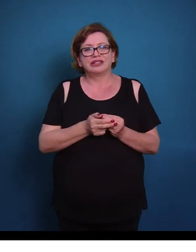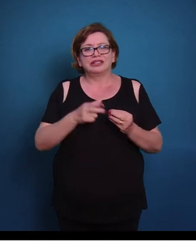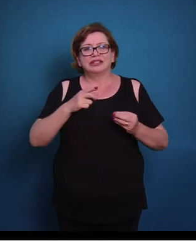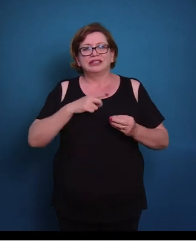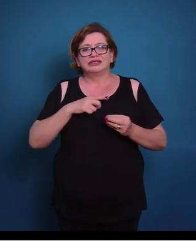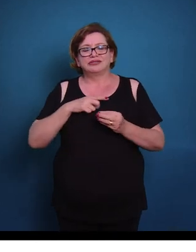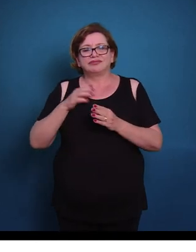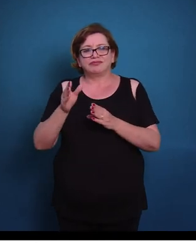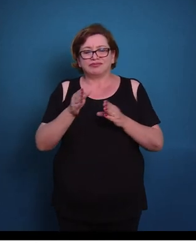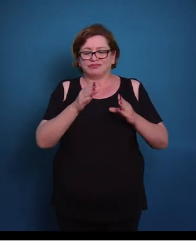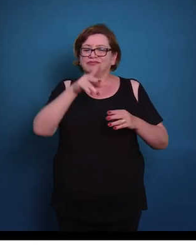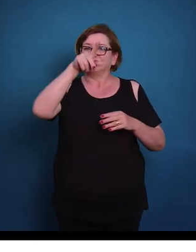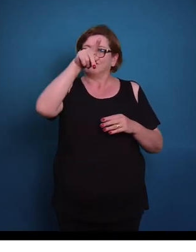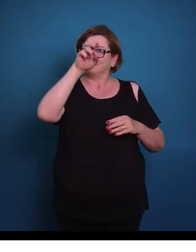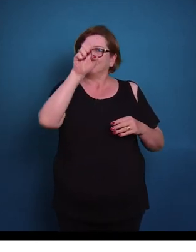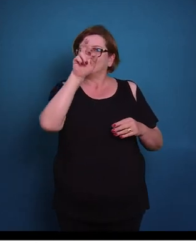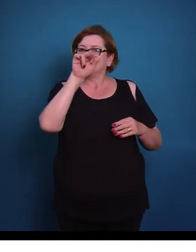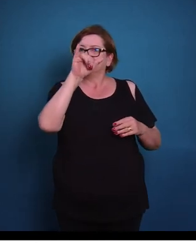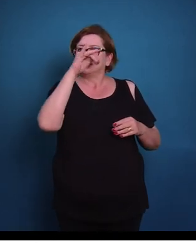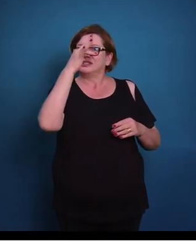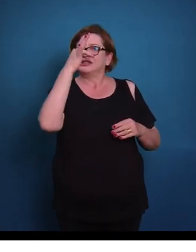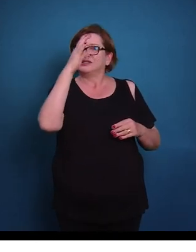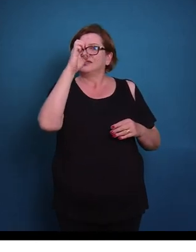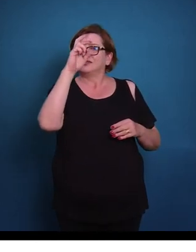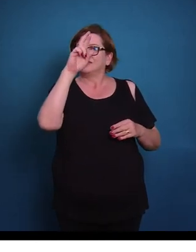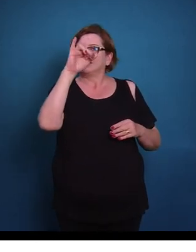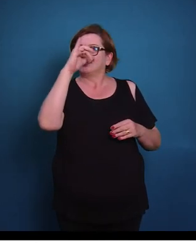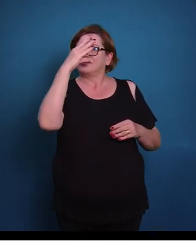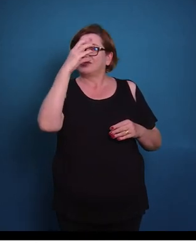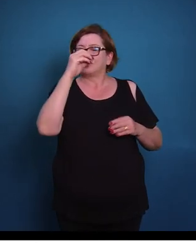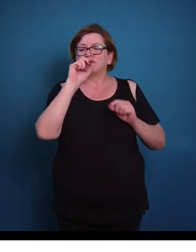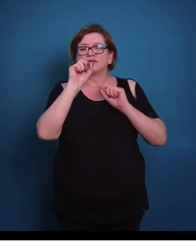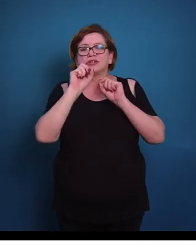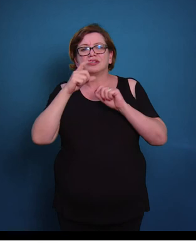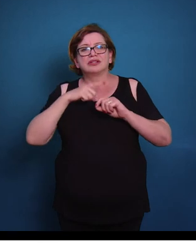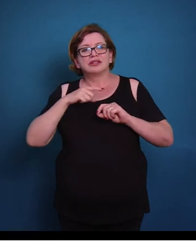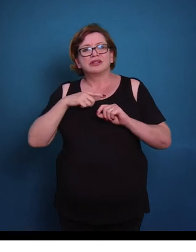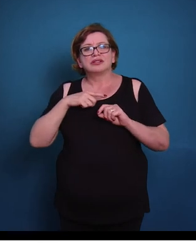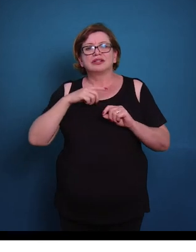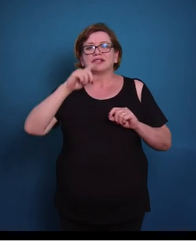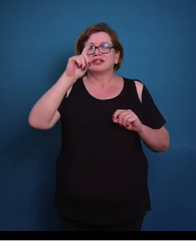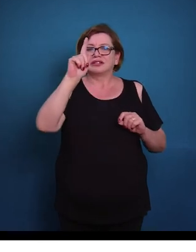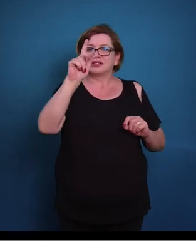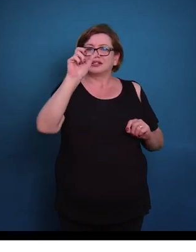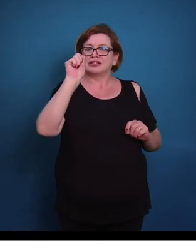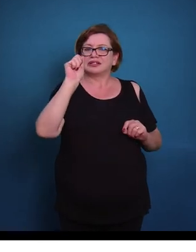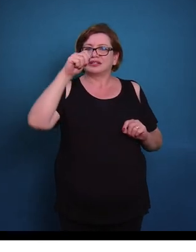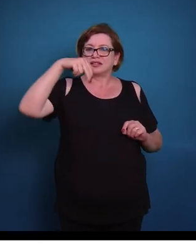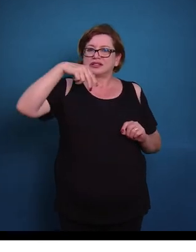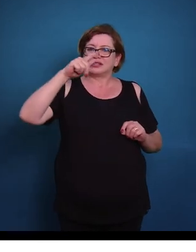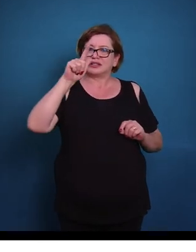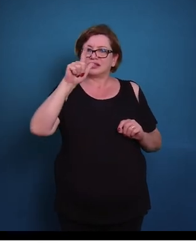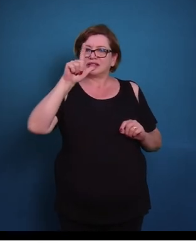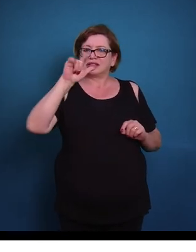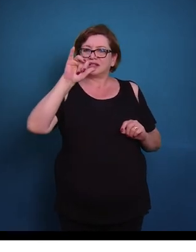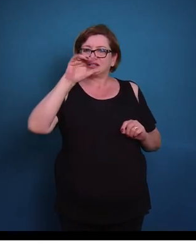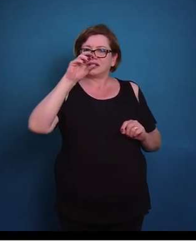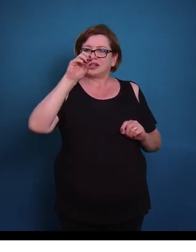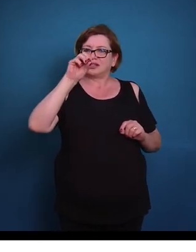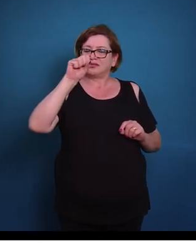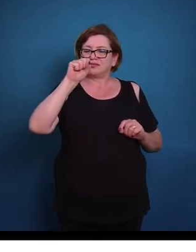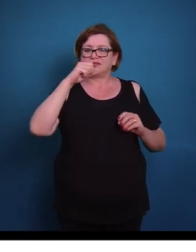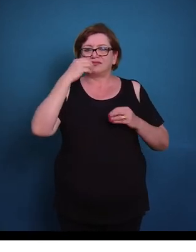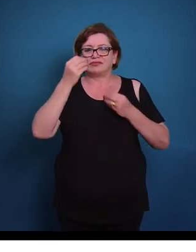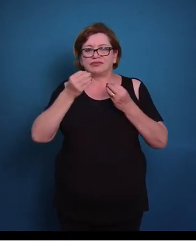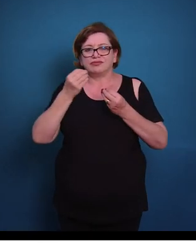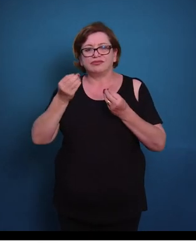no sistema nervoso periférico, os gânglios. Então os gânglios vão ser formados pelo corpo, no caso desses neurônios. Então